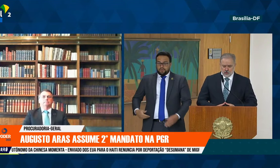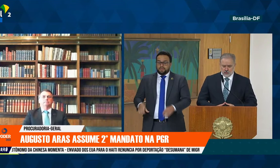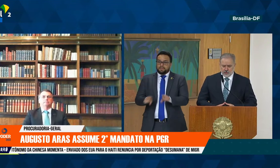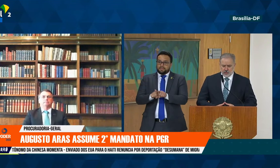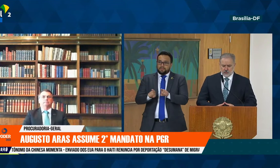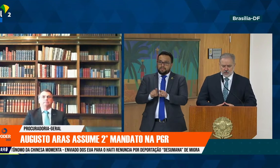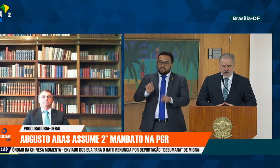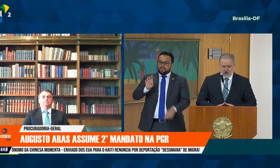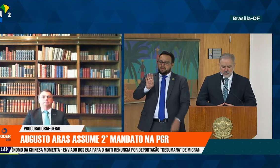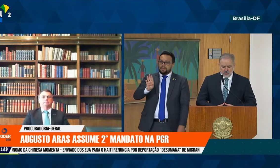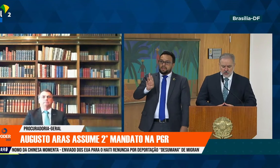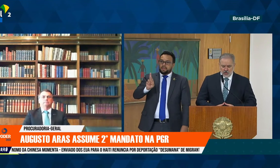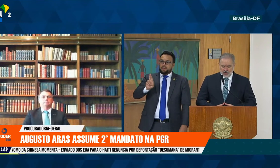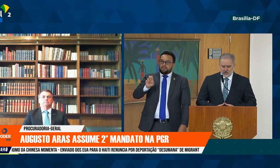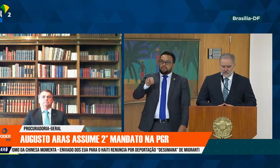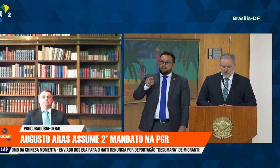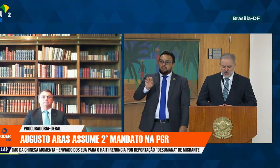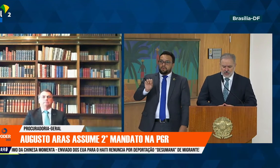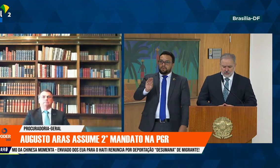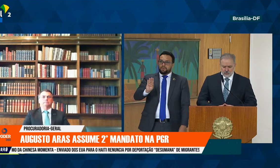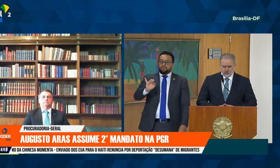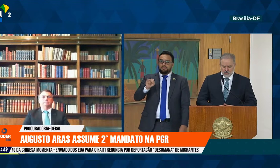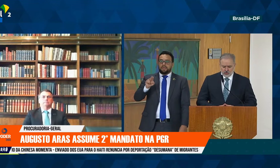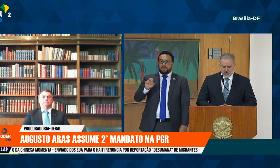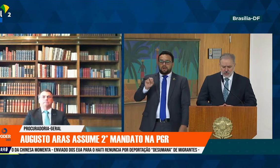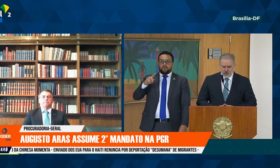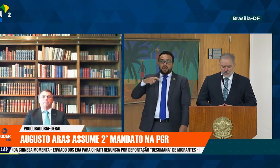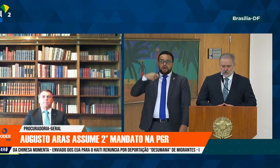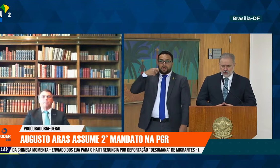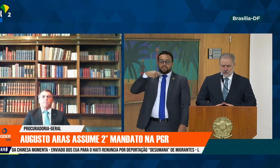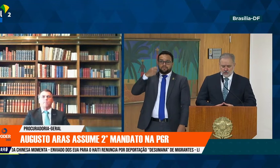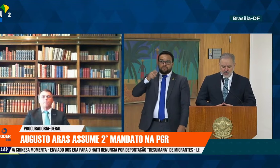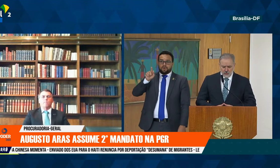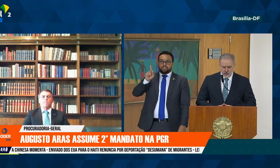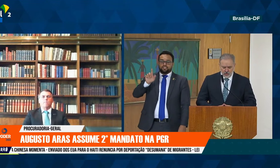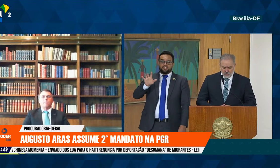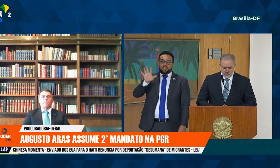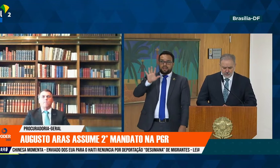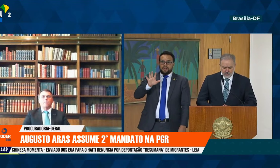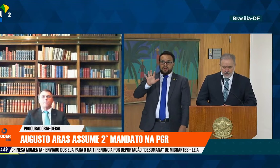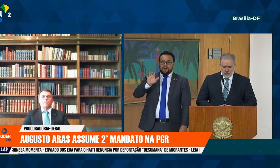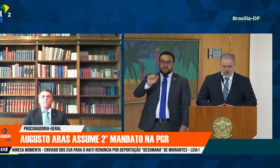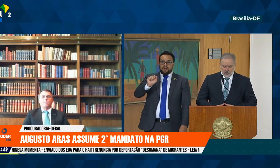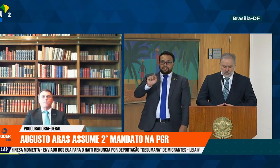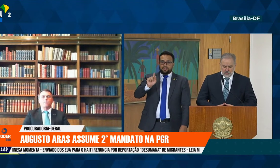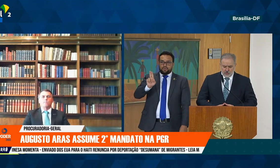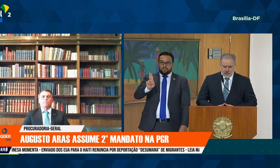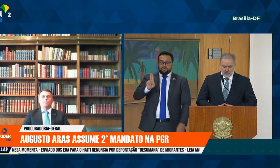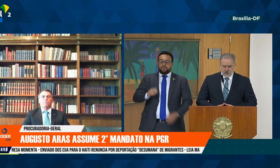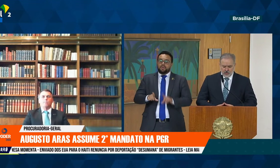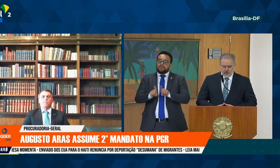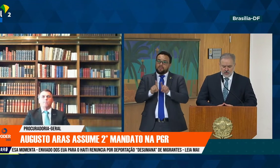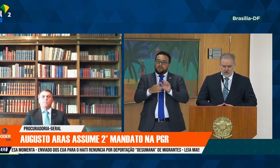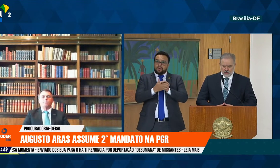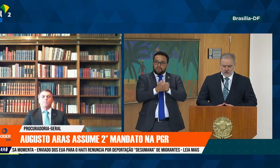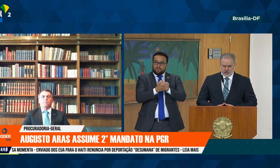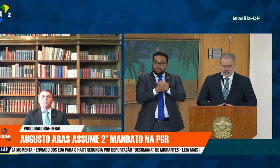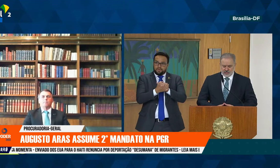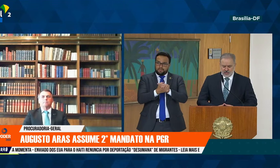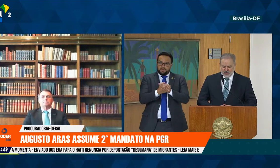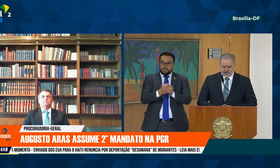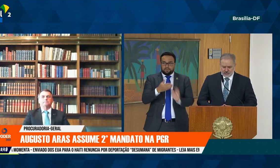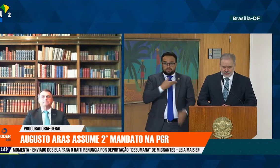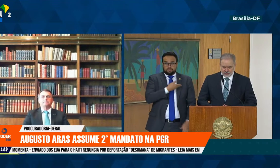Bruno Bianco Leal, Advogado-Geral da União. Cumprimento ainda